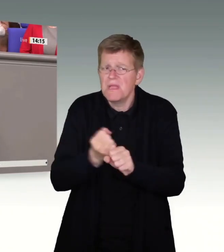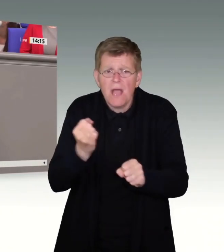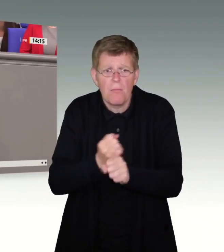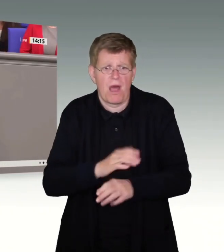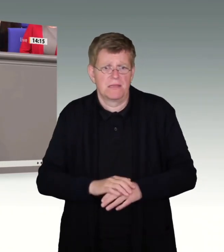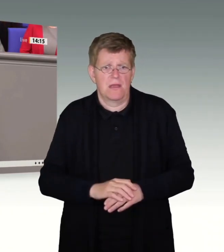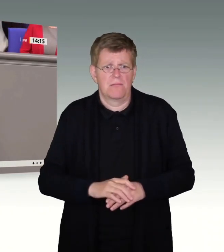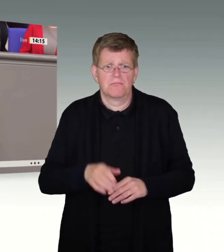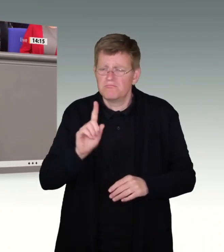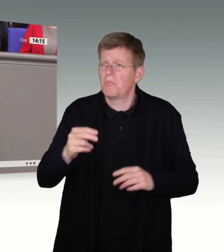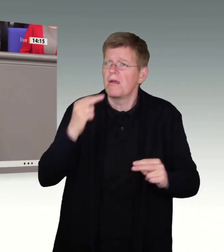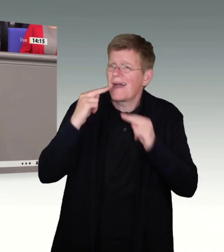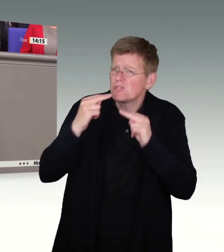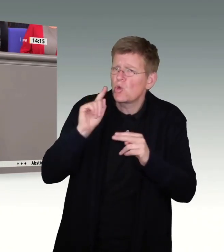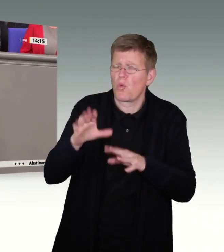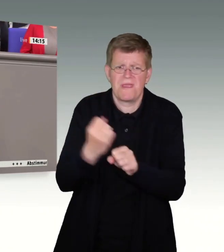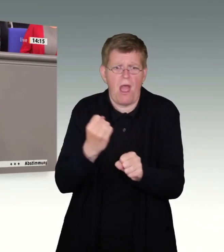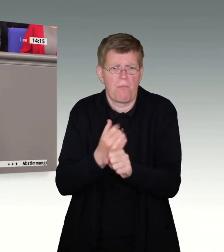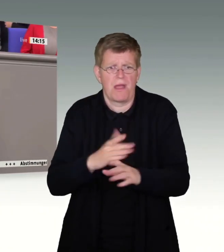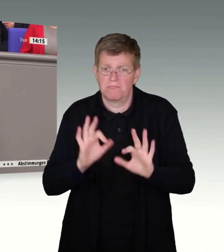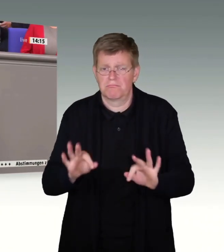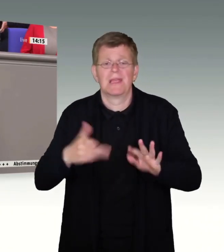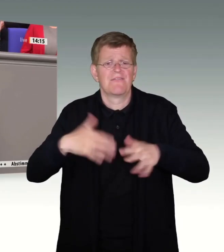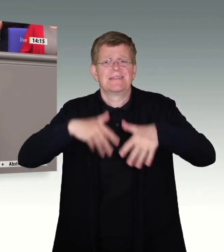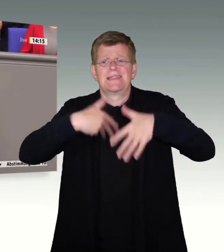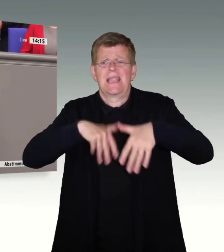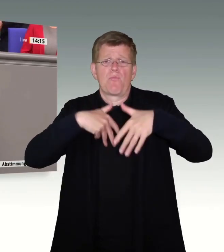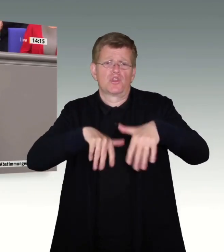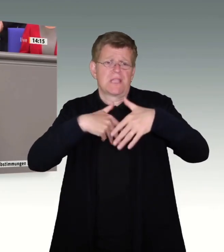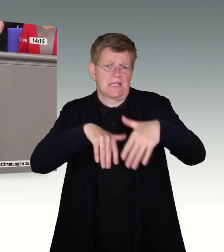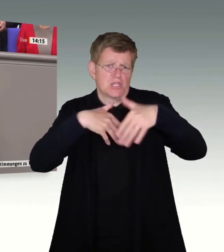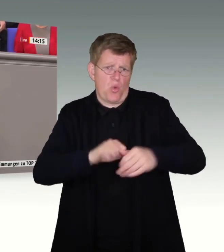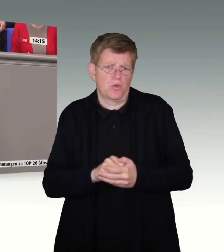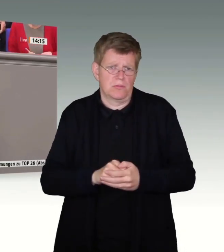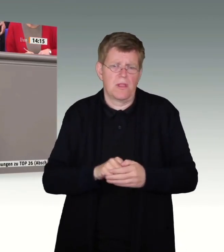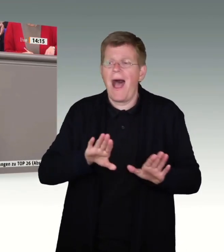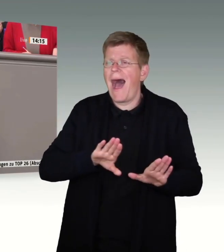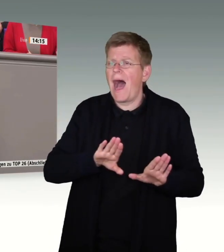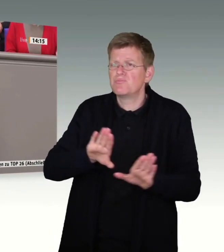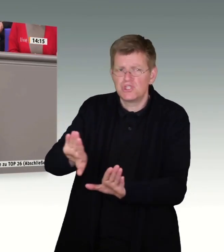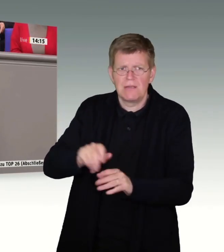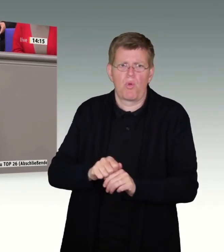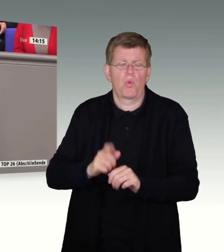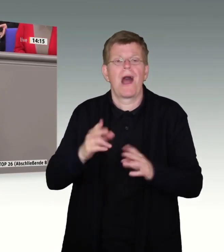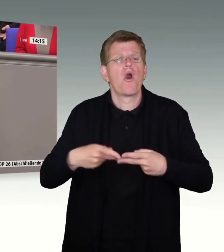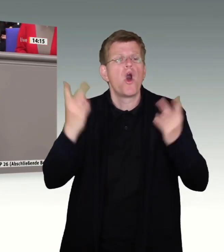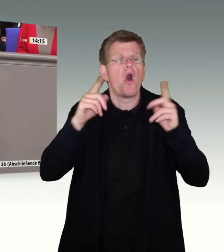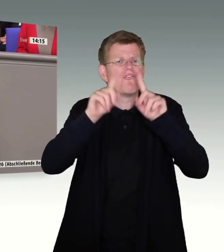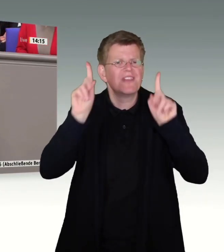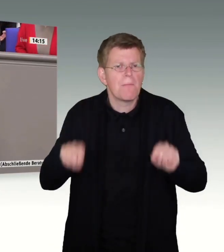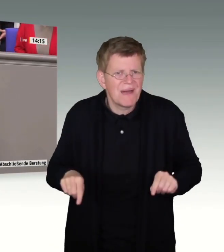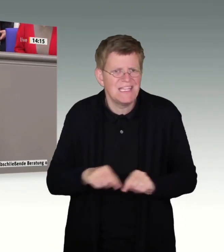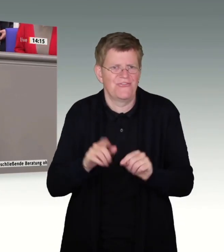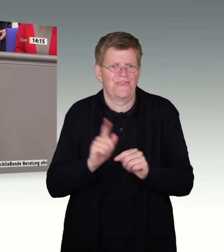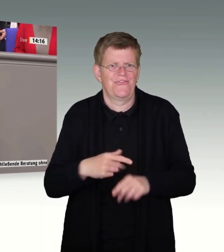Konstanzer Gastronomen. Es gab Demonstrationen in Konstanz gegen die Abschiebung, einen offenen Brief der Gemeinderatsfraktion